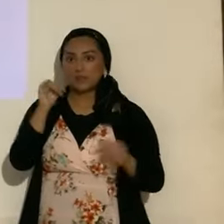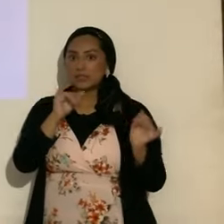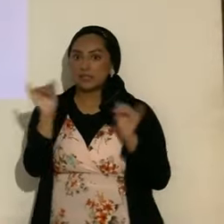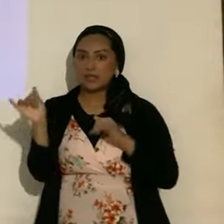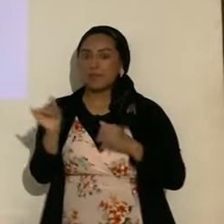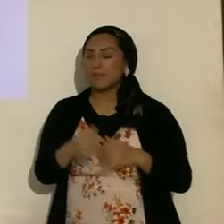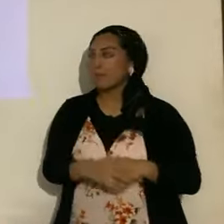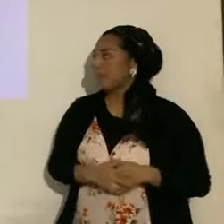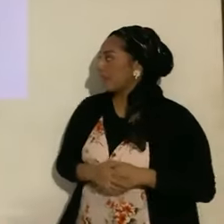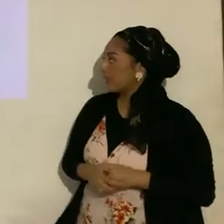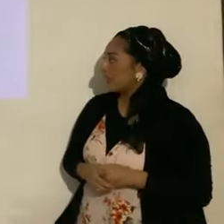de parcial,